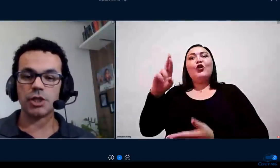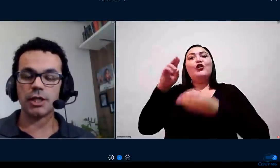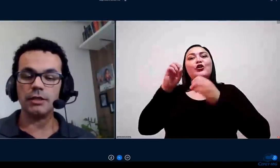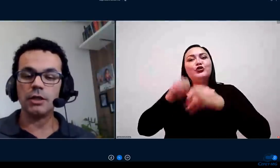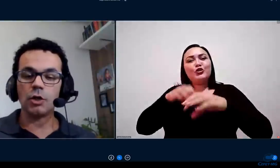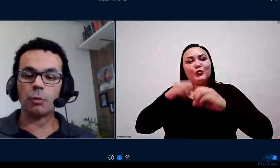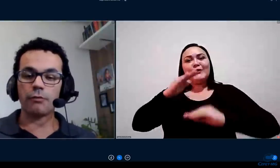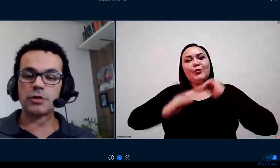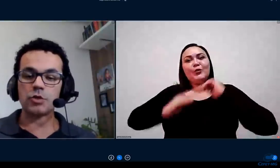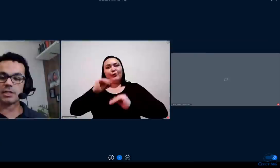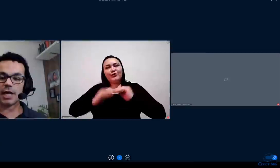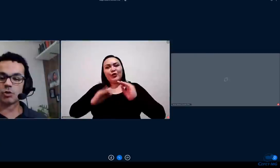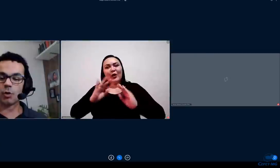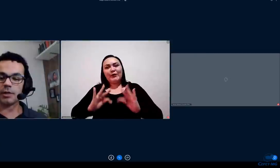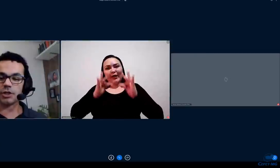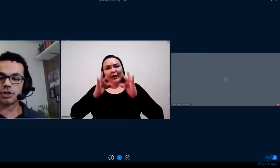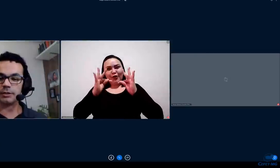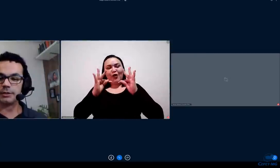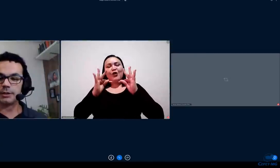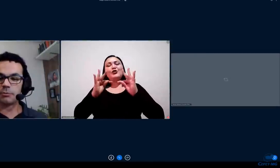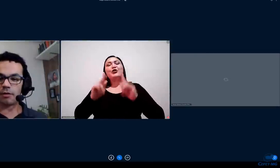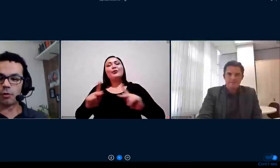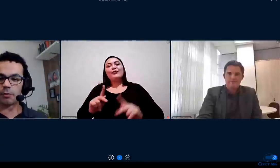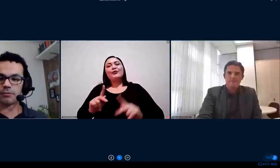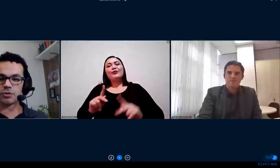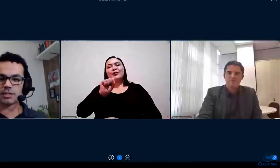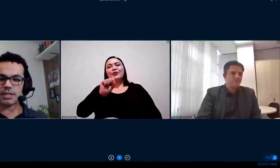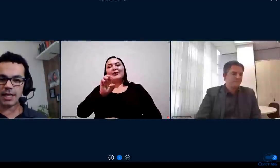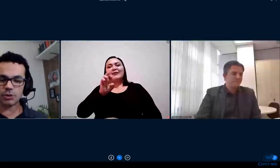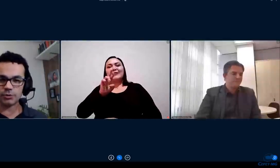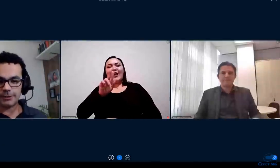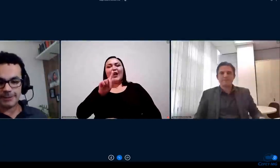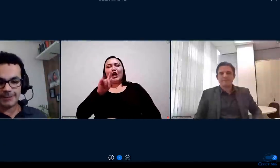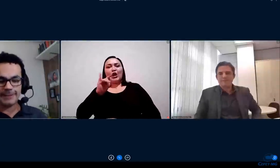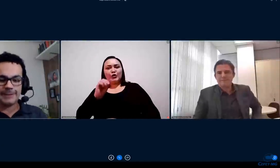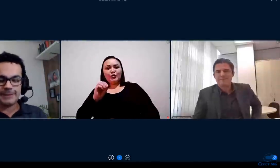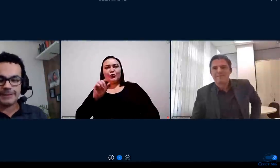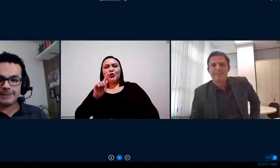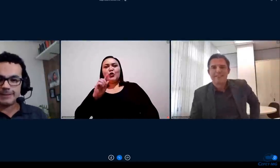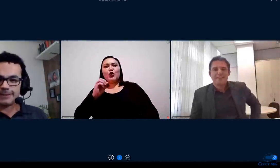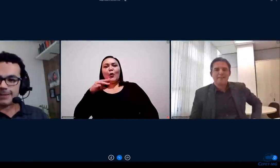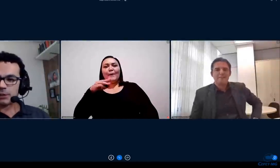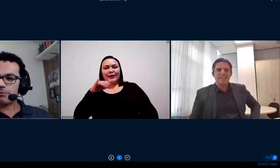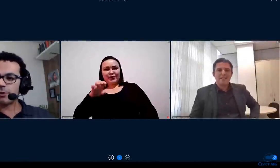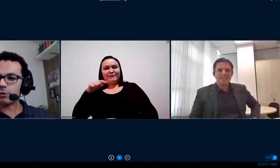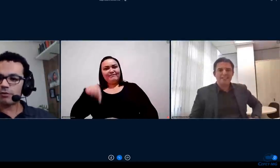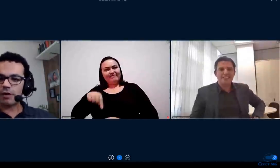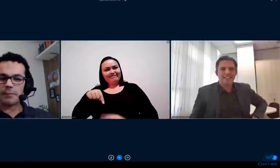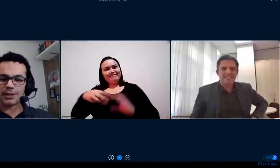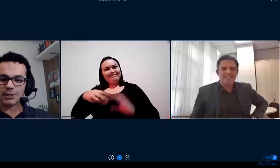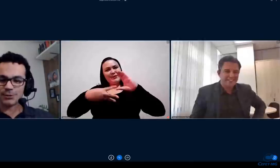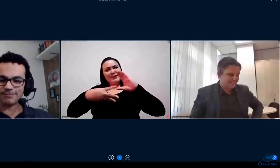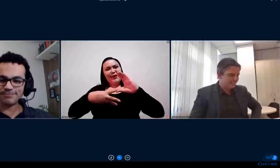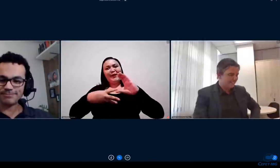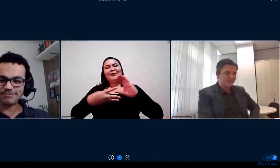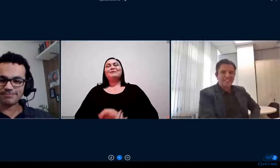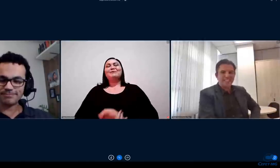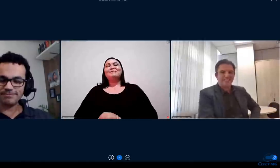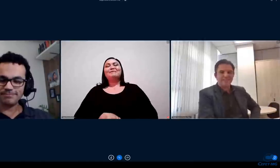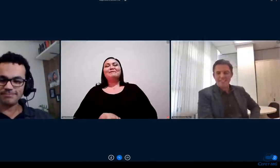CFET-MG o professor Sérgio Gomidi por favor professor Sérgio seja bem-vindo novamente